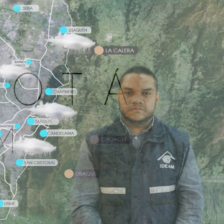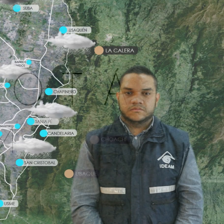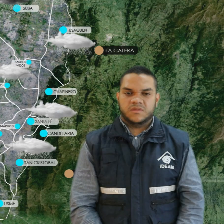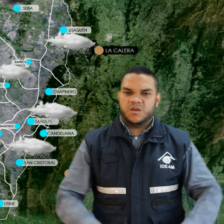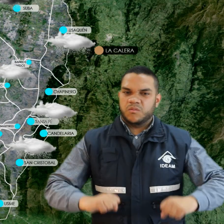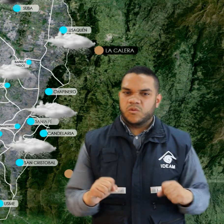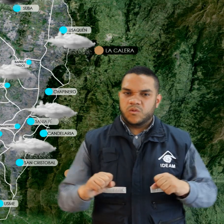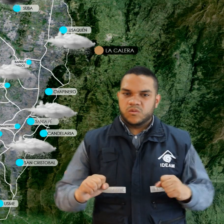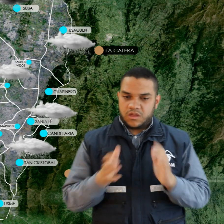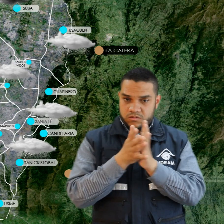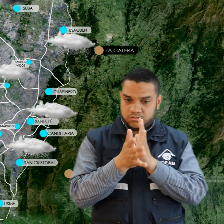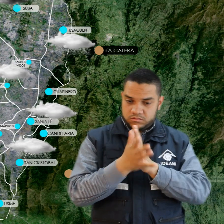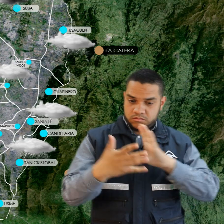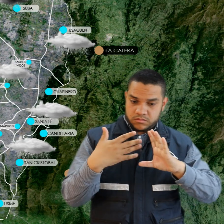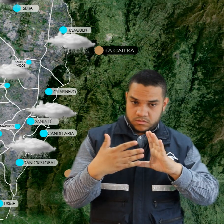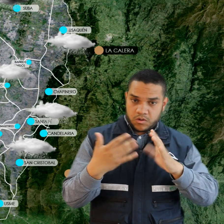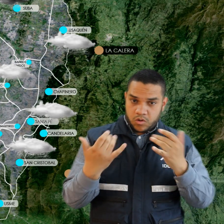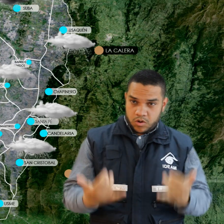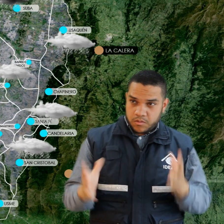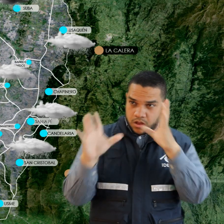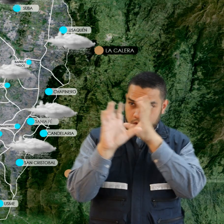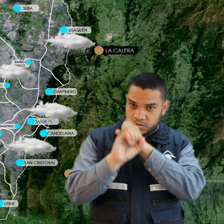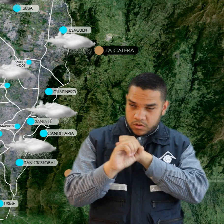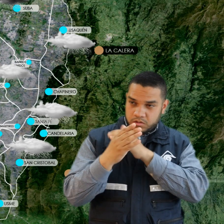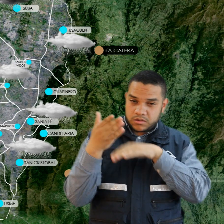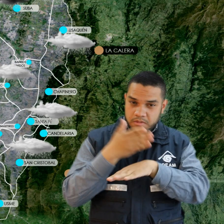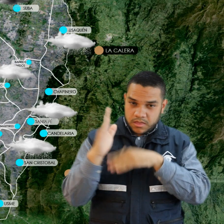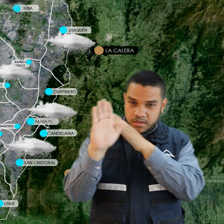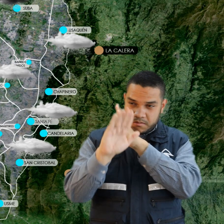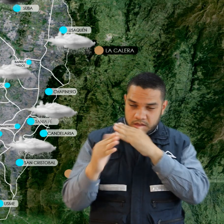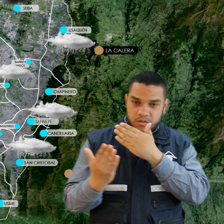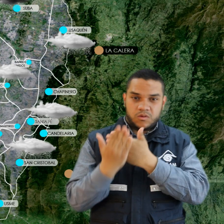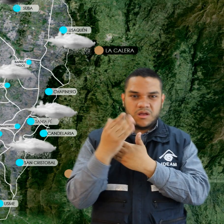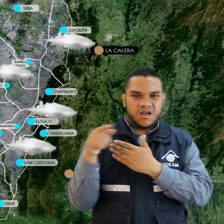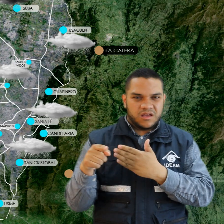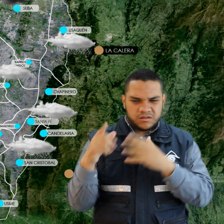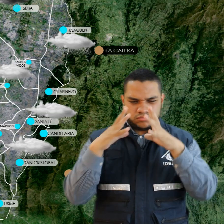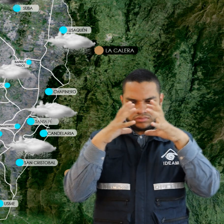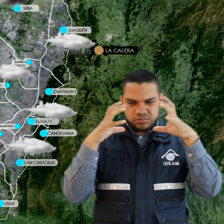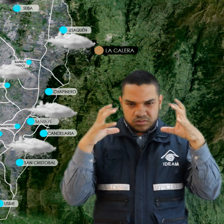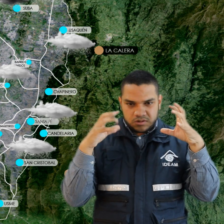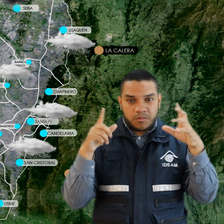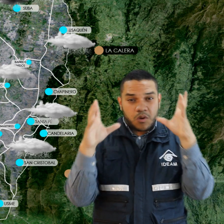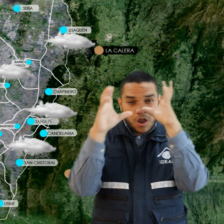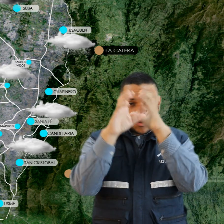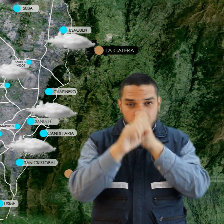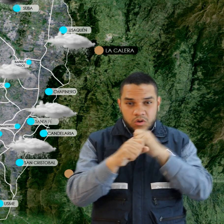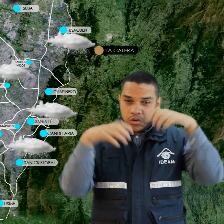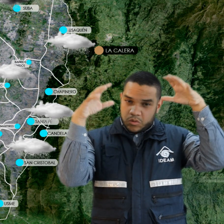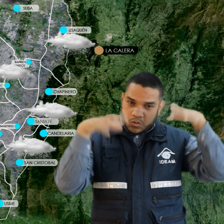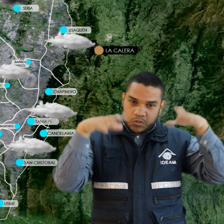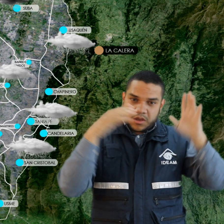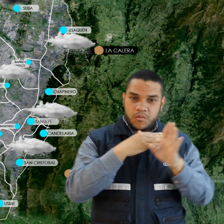Para Bogotá el pronóstico para esta noche y madrugada se espera condiciones mayormente nubladas. Durante la noche tendrá la ocurrencia de lluvias moderadas